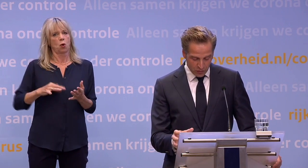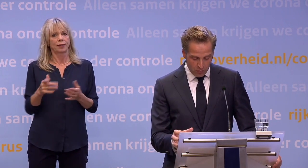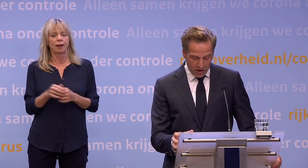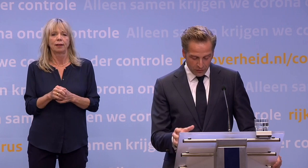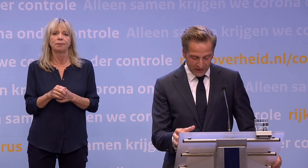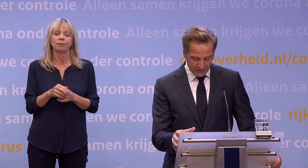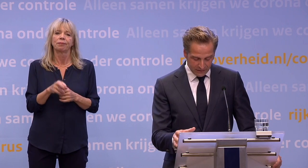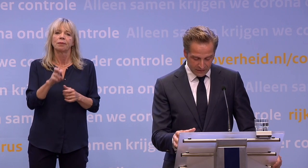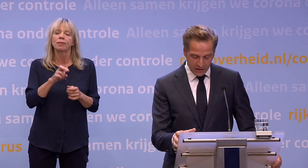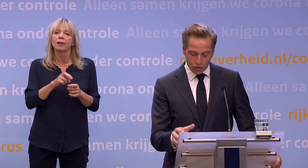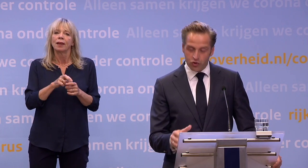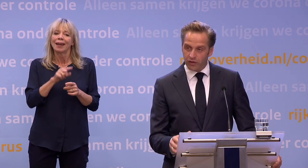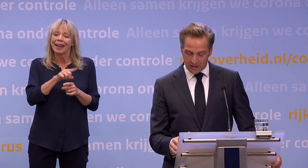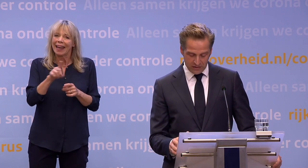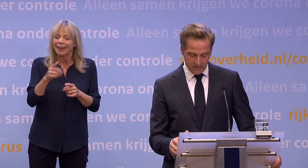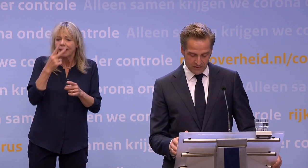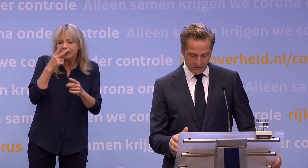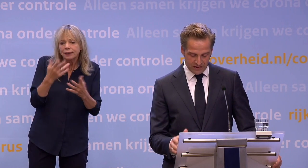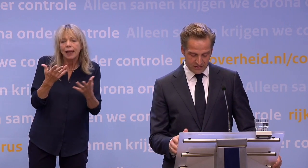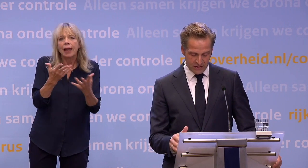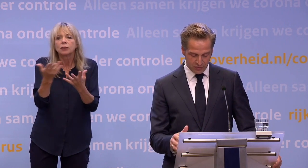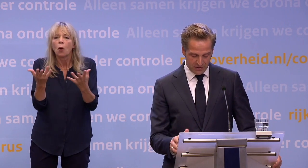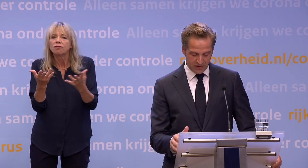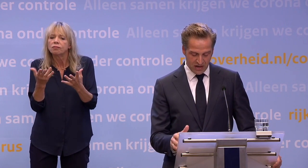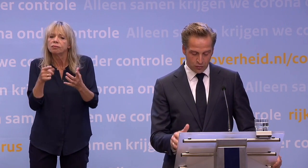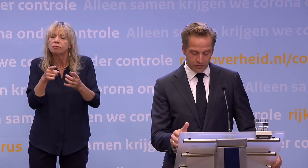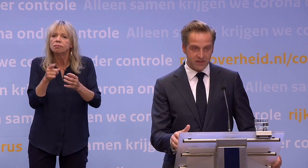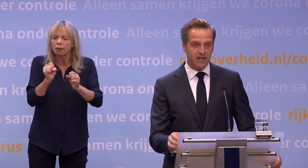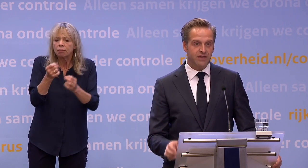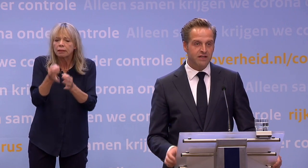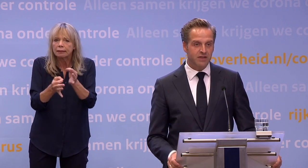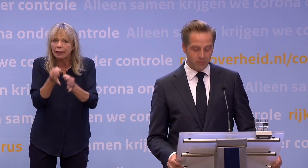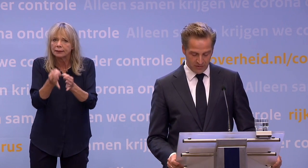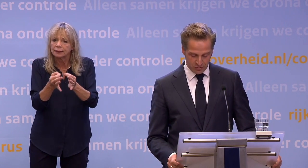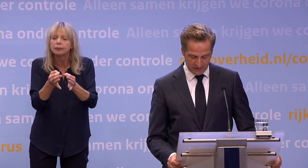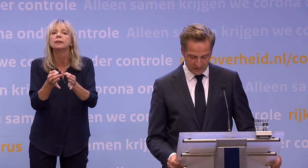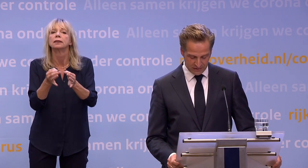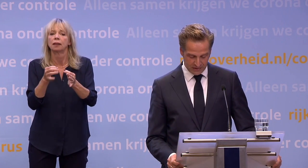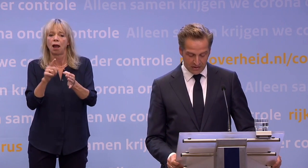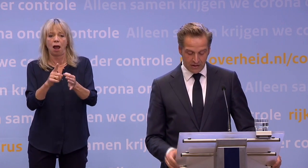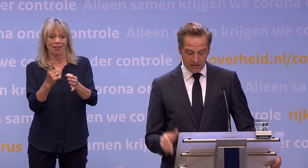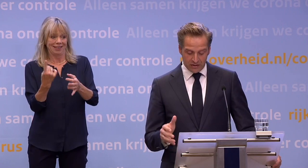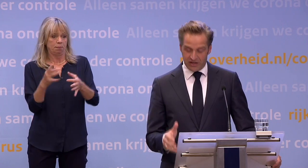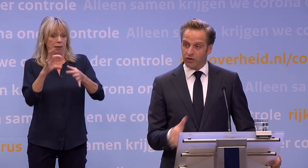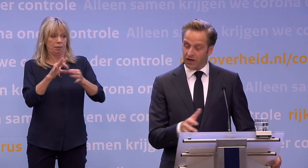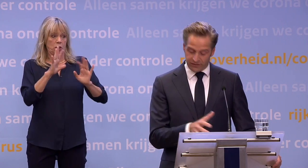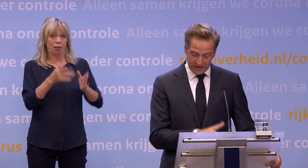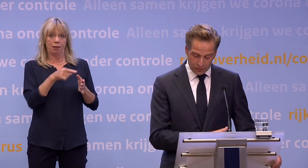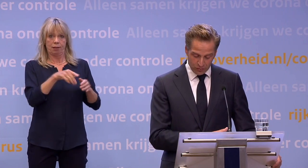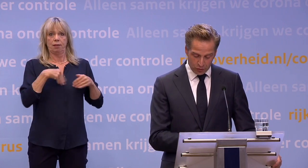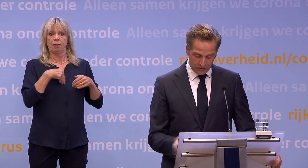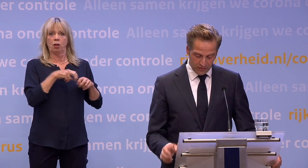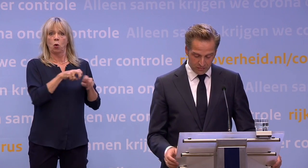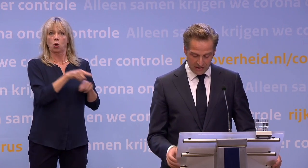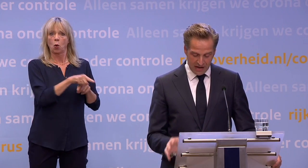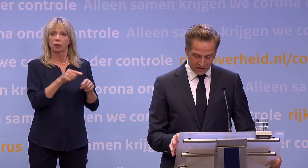nuttig is om altijd en ook zonder klachten... ...te testen als mensen in nauw contact zijn geweest met iemand die besmet is. Dat zou de quarantaine